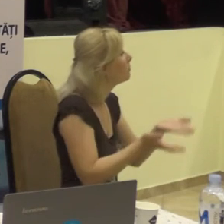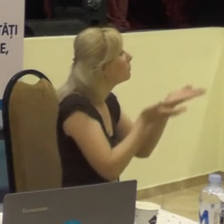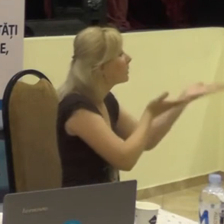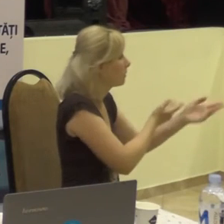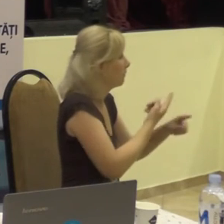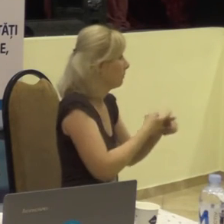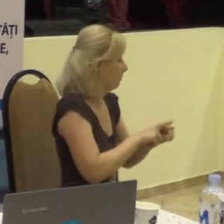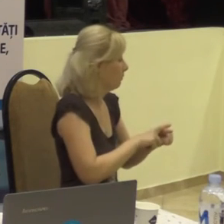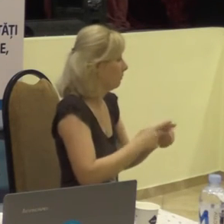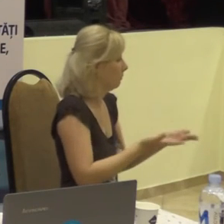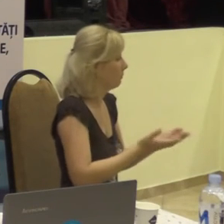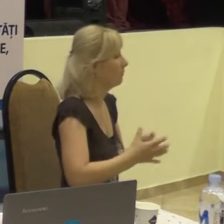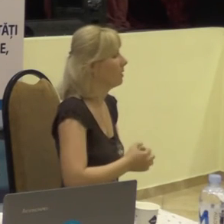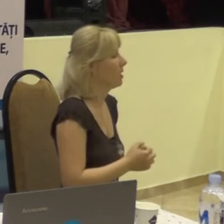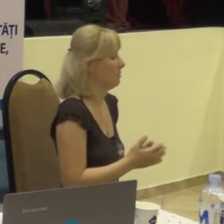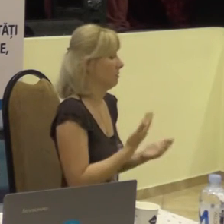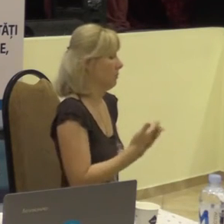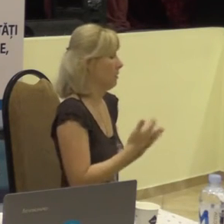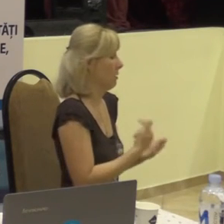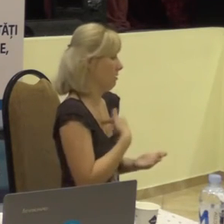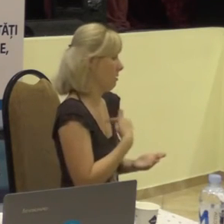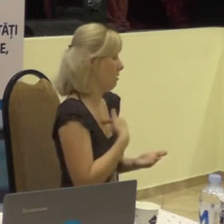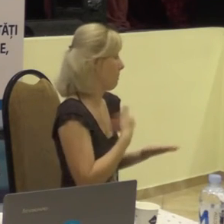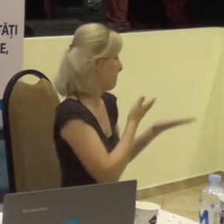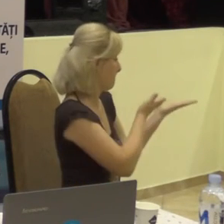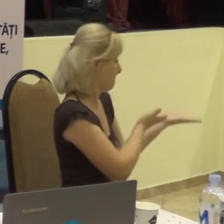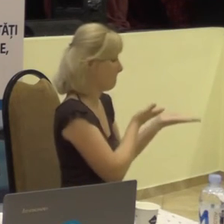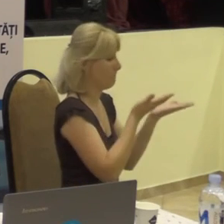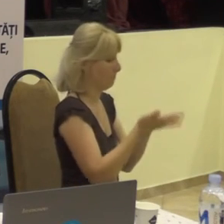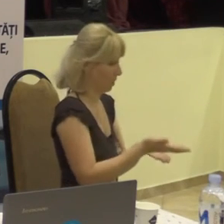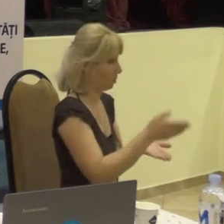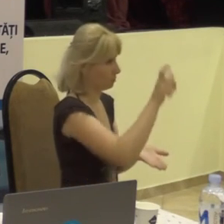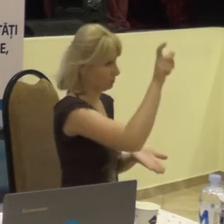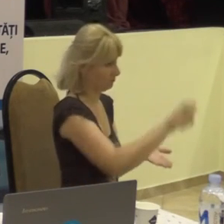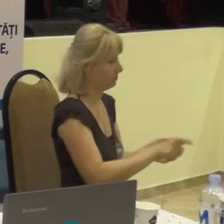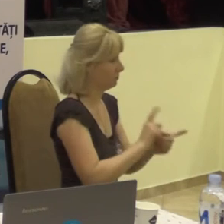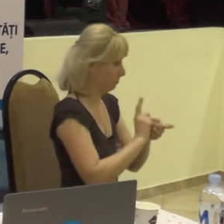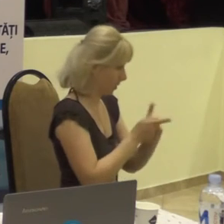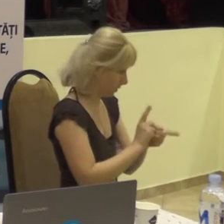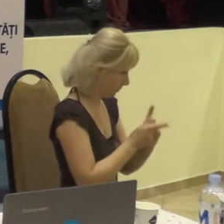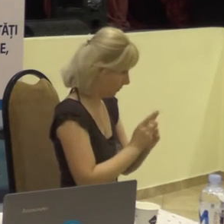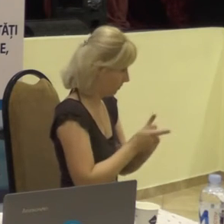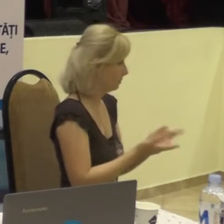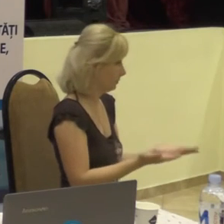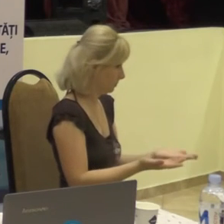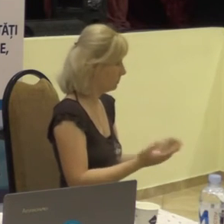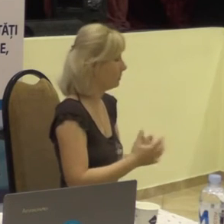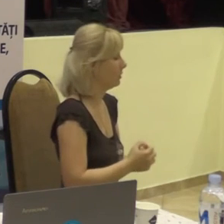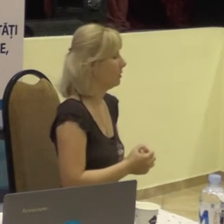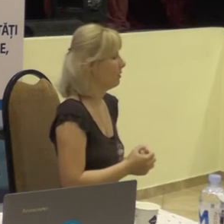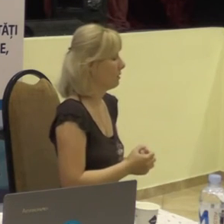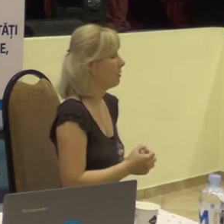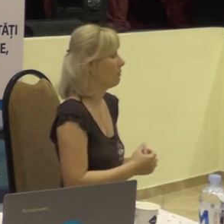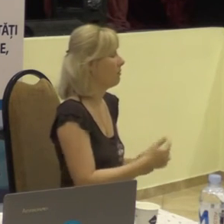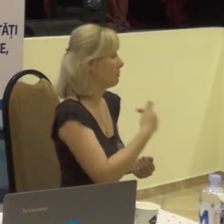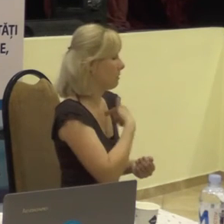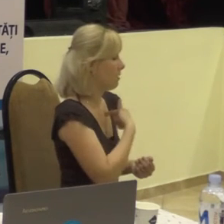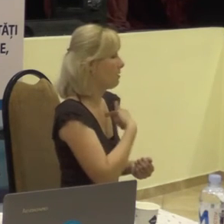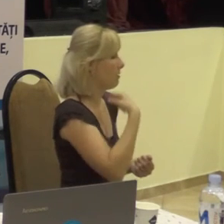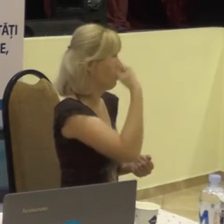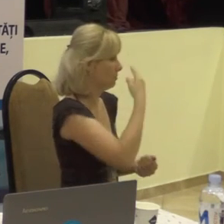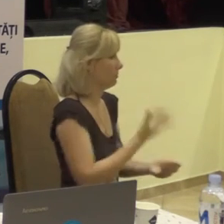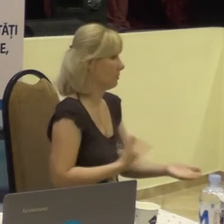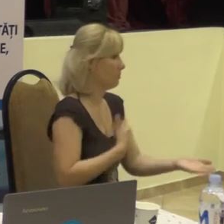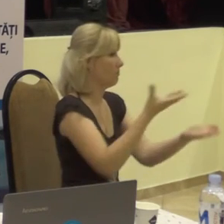Adică, dacă eu am invitat interpretul, atunci eu și-l